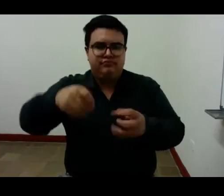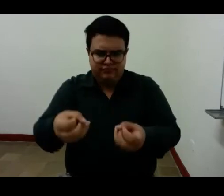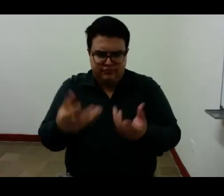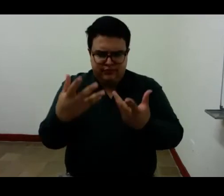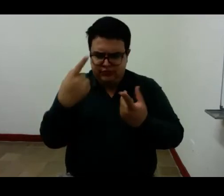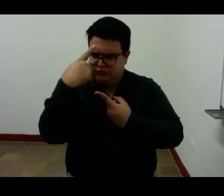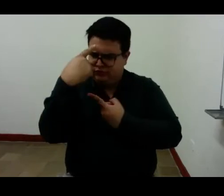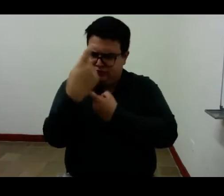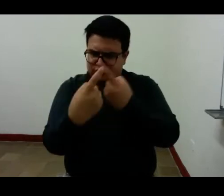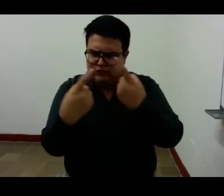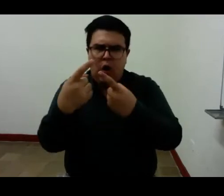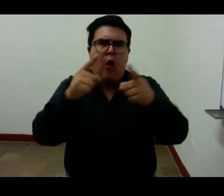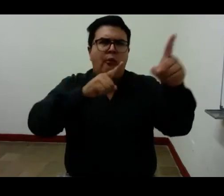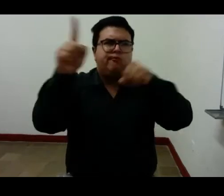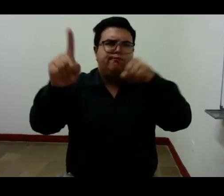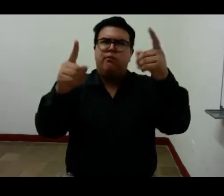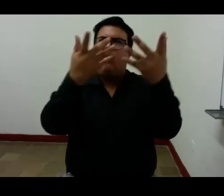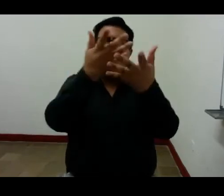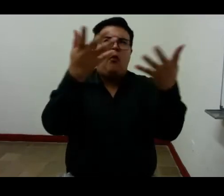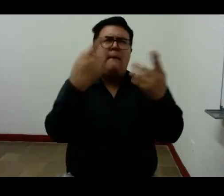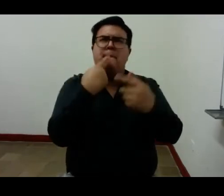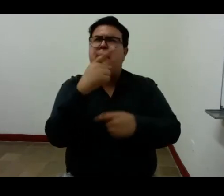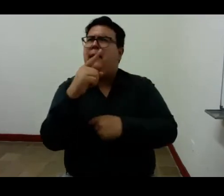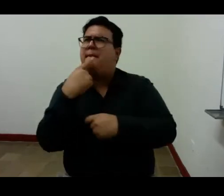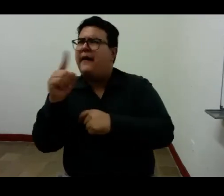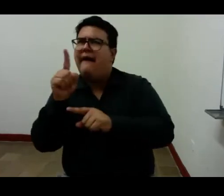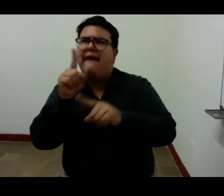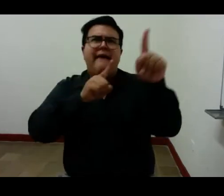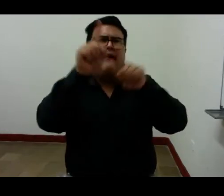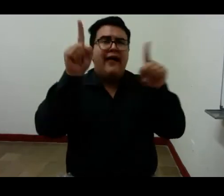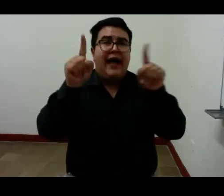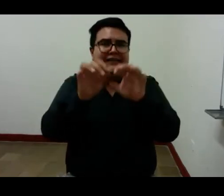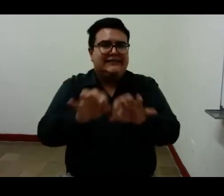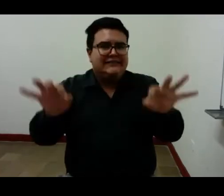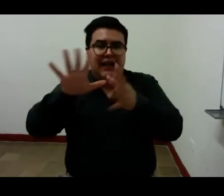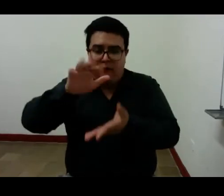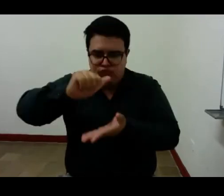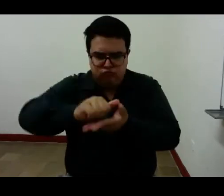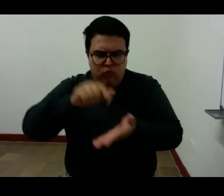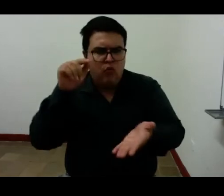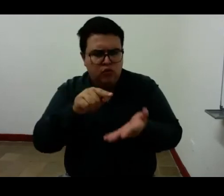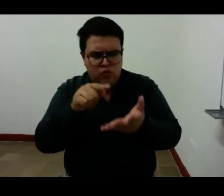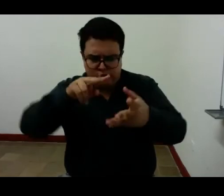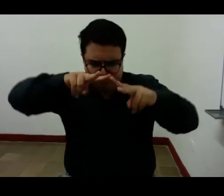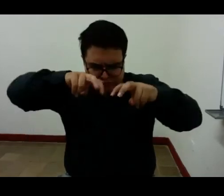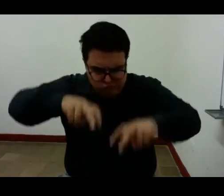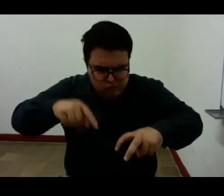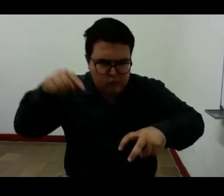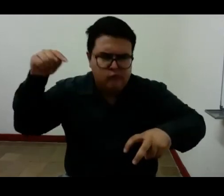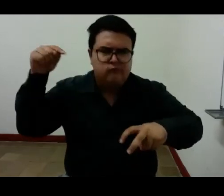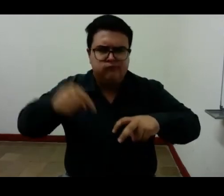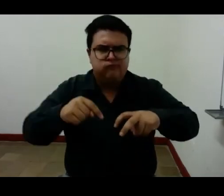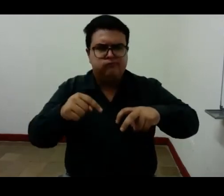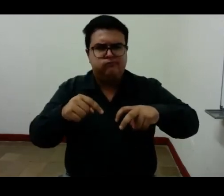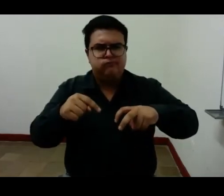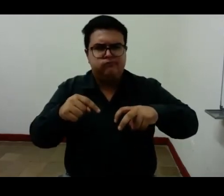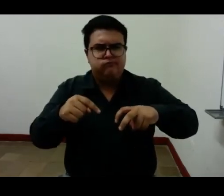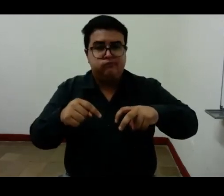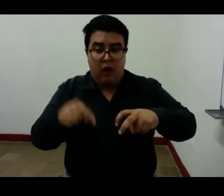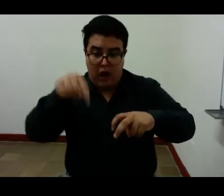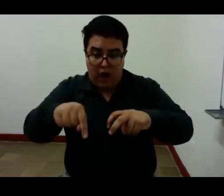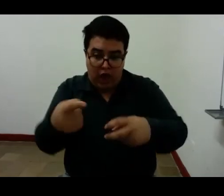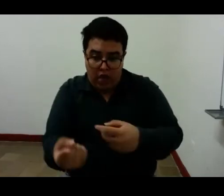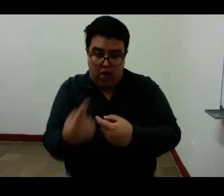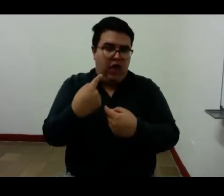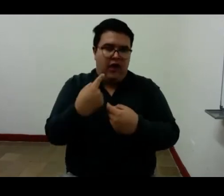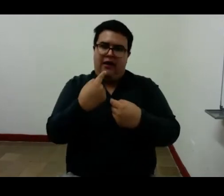de todos los libros debemos seguir al autor y no querer que él nos siga a nosotros.